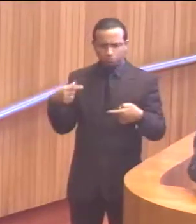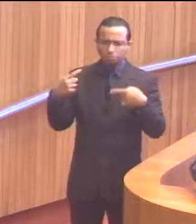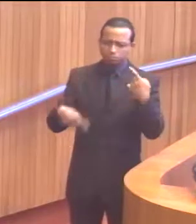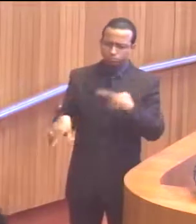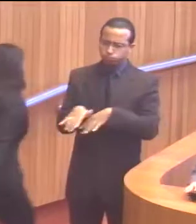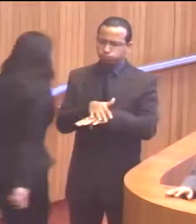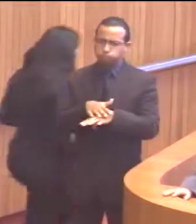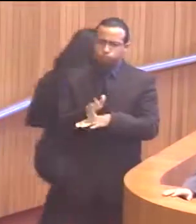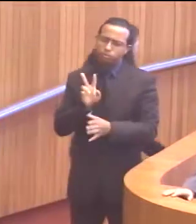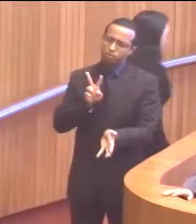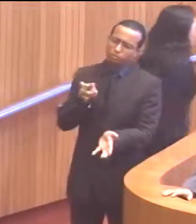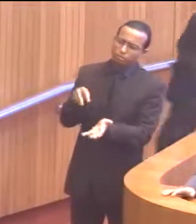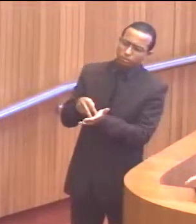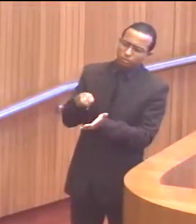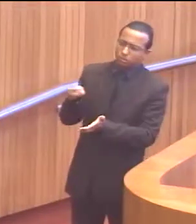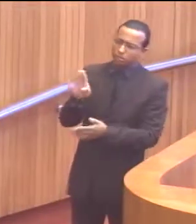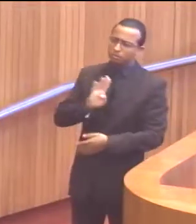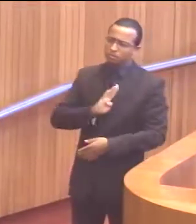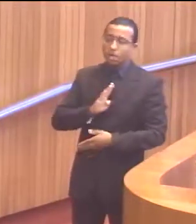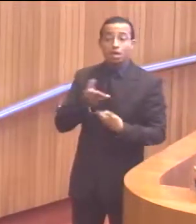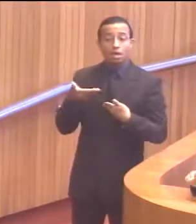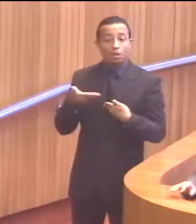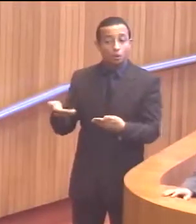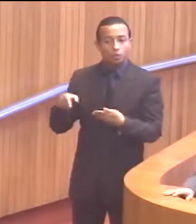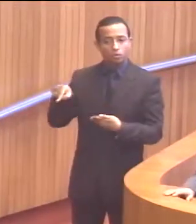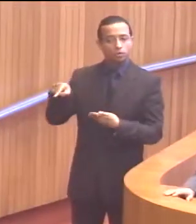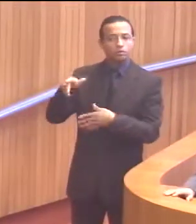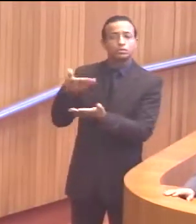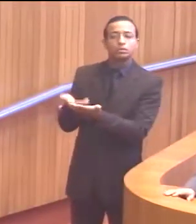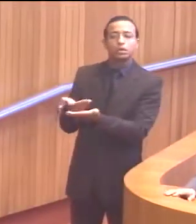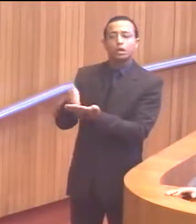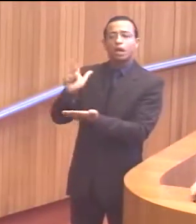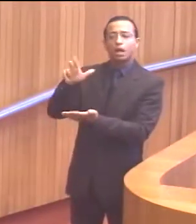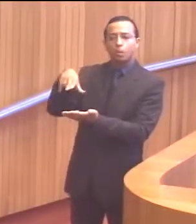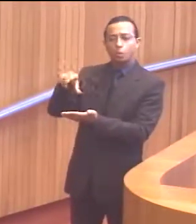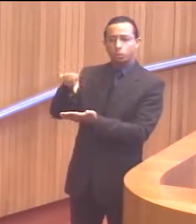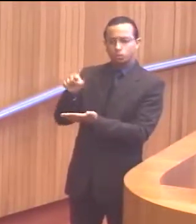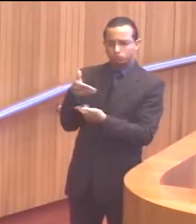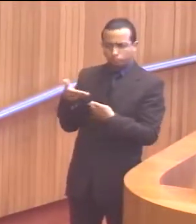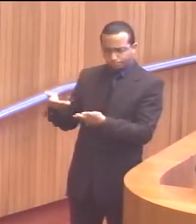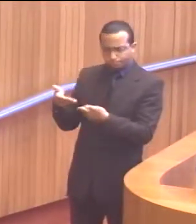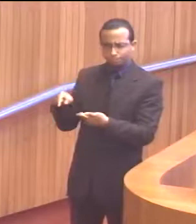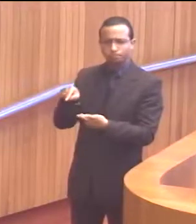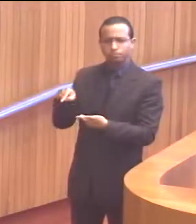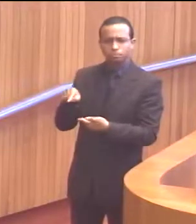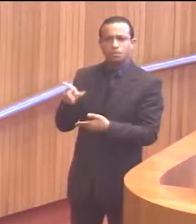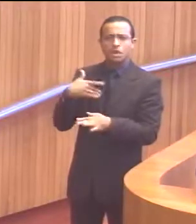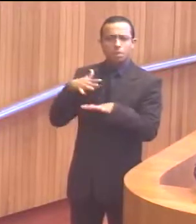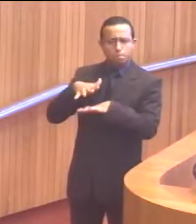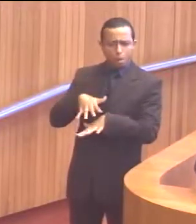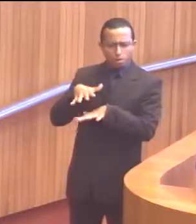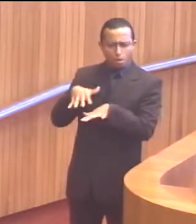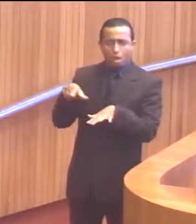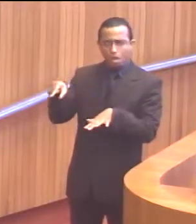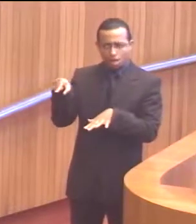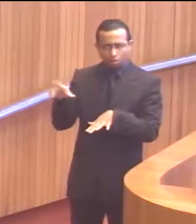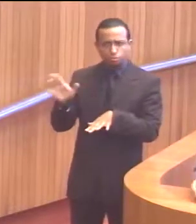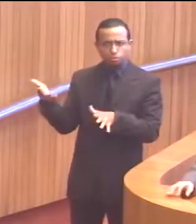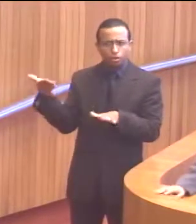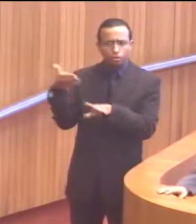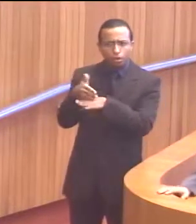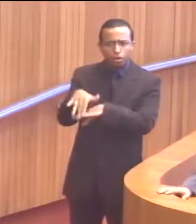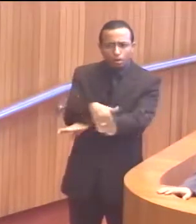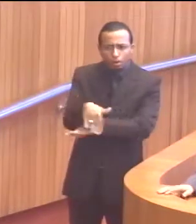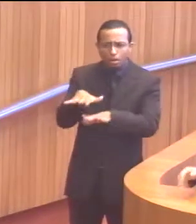Nós estivemos lá em Bacabal, a convite dos estudantes. Os estudantes protestaram, foram para as ruas, para as